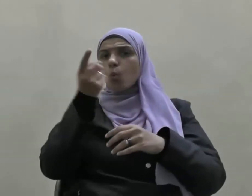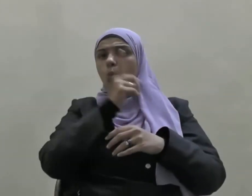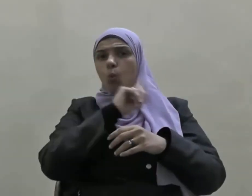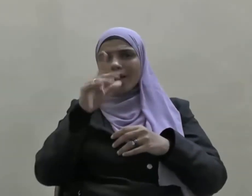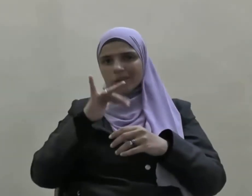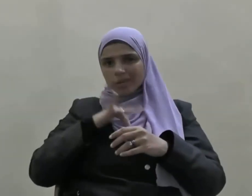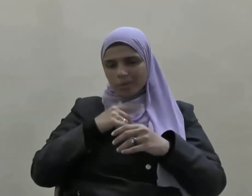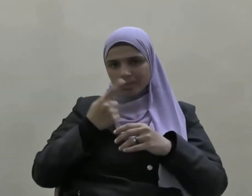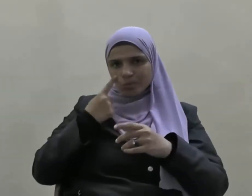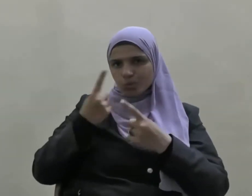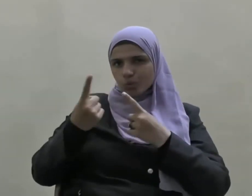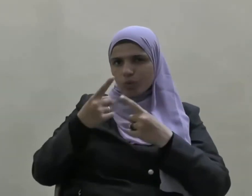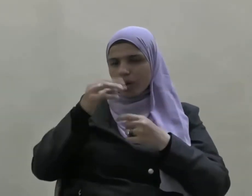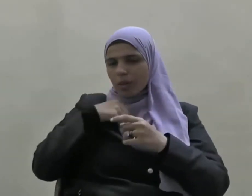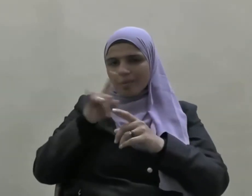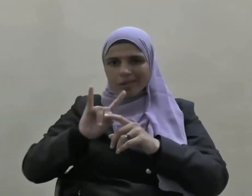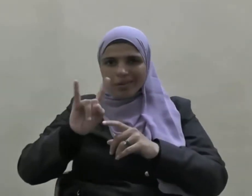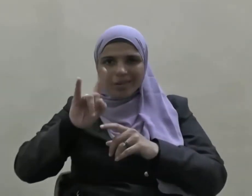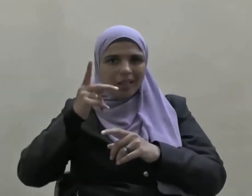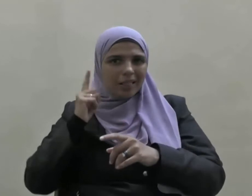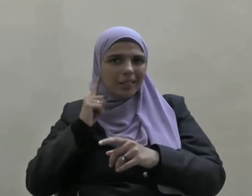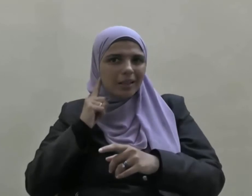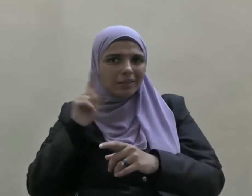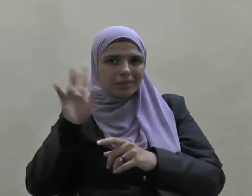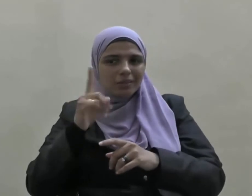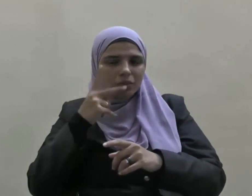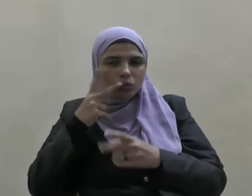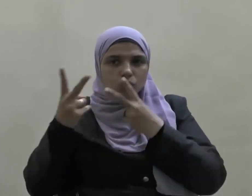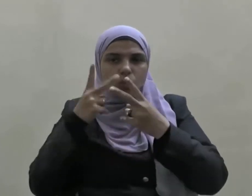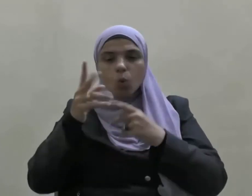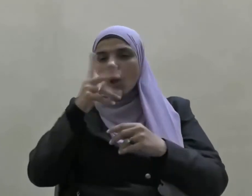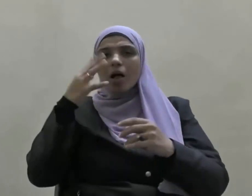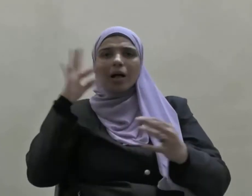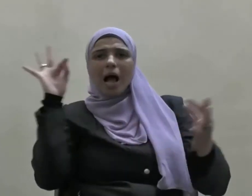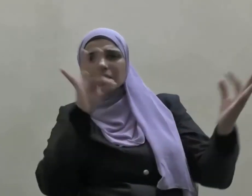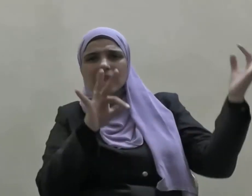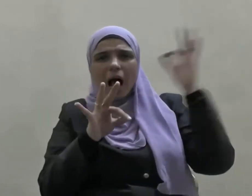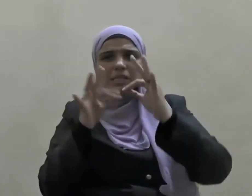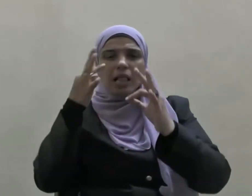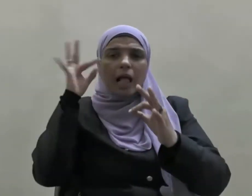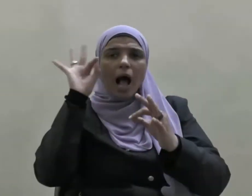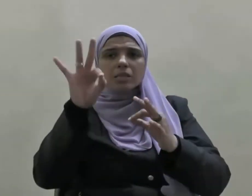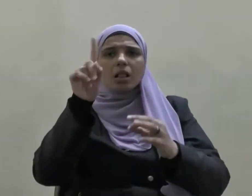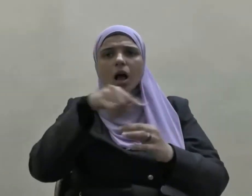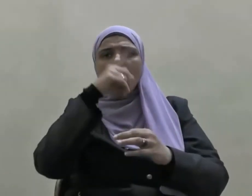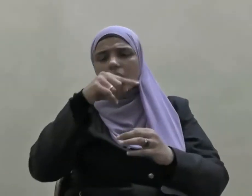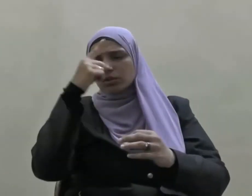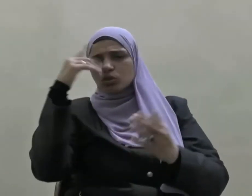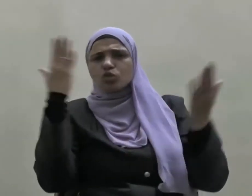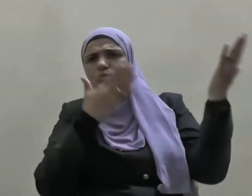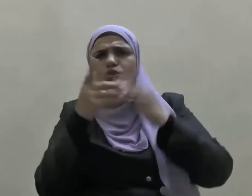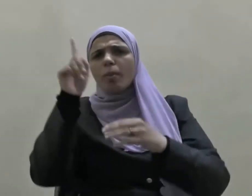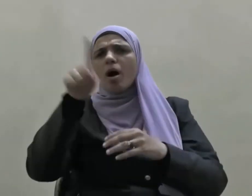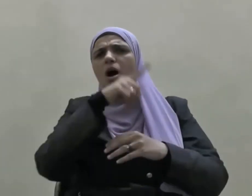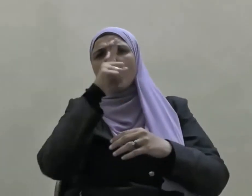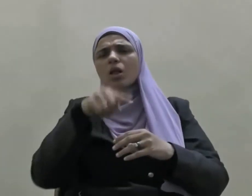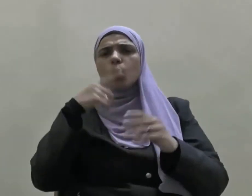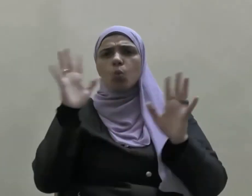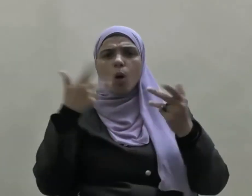تحسسوا ولا تجسسوا ولا تحاسدوا ولا تدابروا ولا